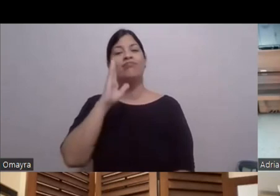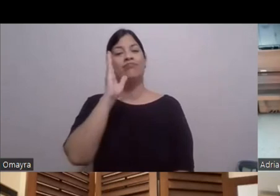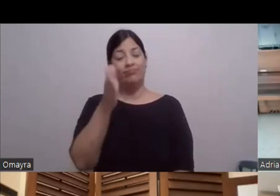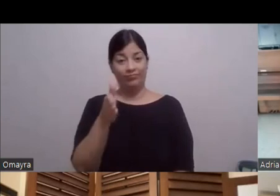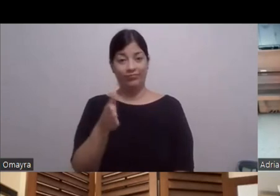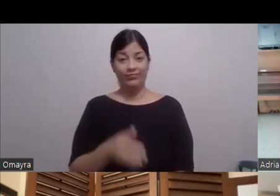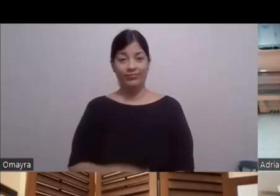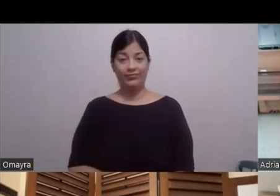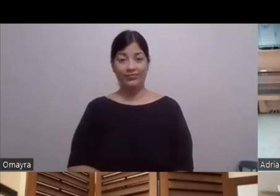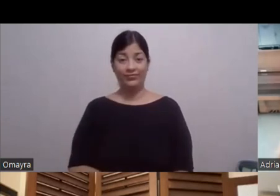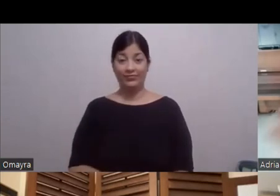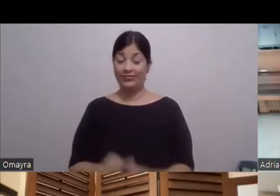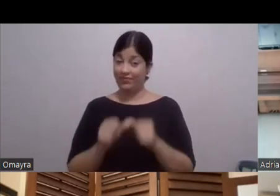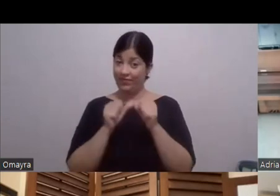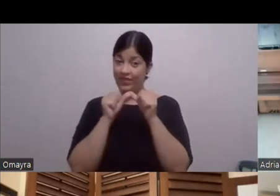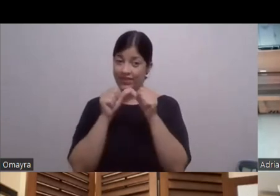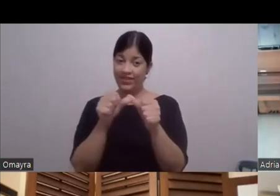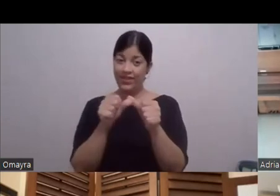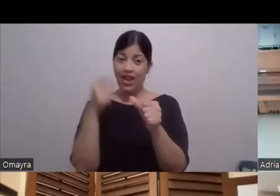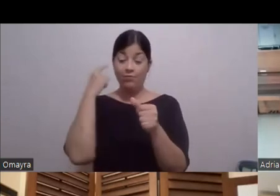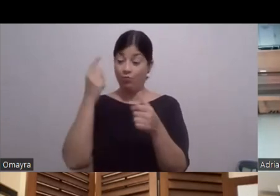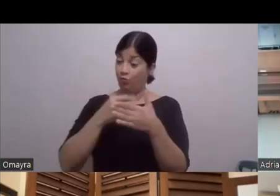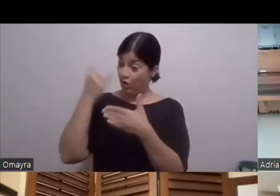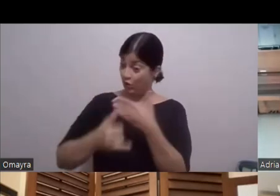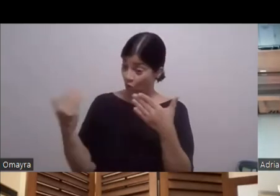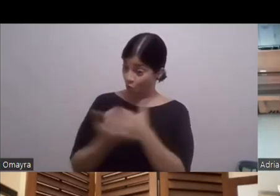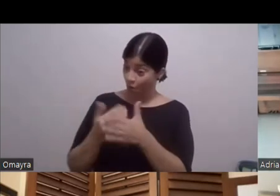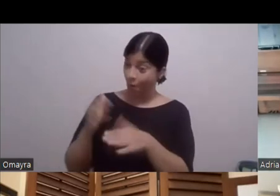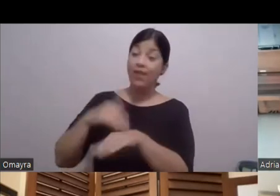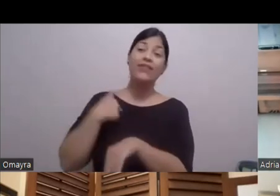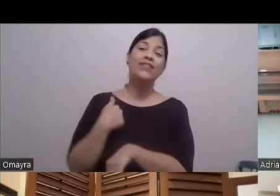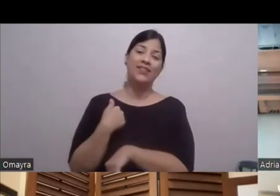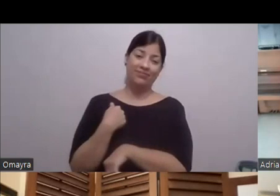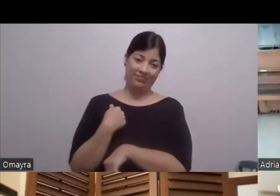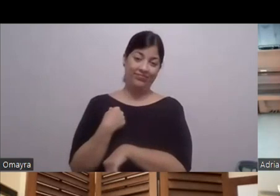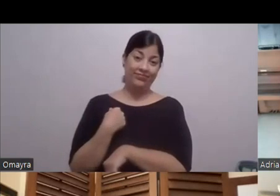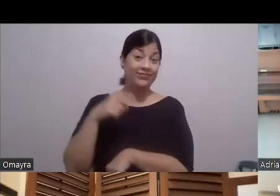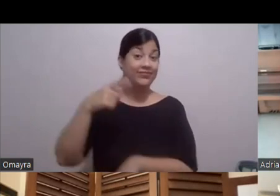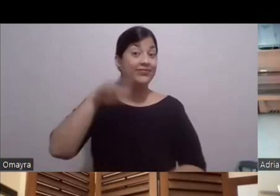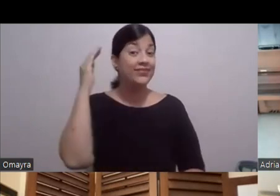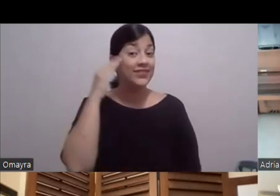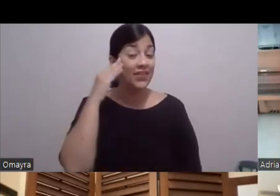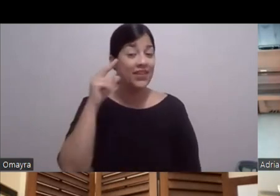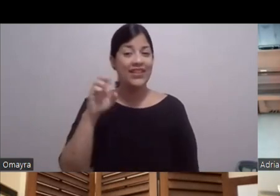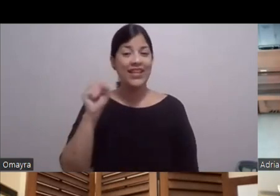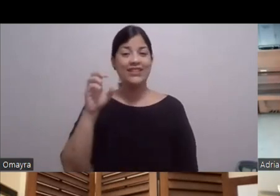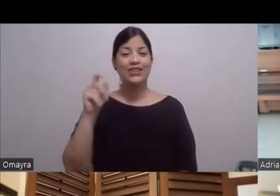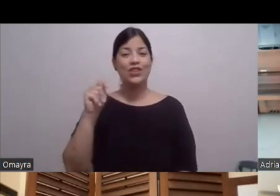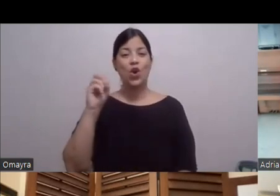adelante Y cuando tenga Un nuevo proyecto Me llama rápido Y ya saben gente Néstor Rodolfo Está oficialmente En Puerto Rico Así